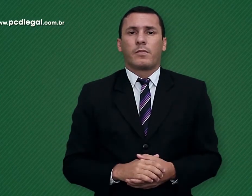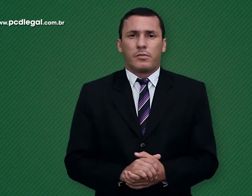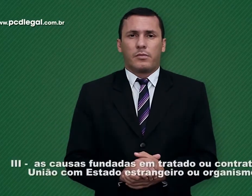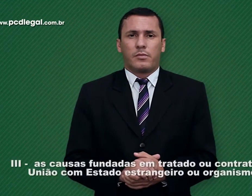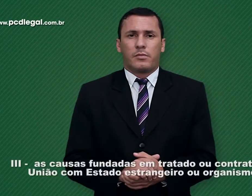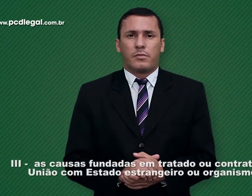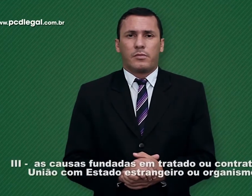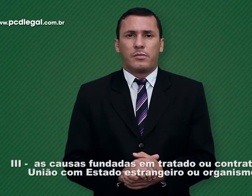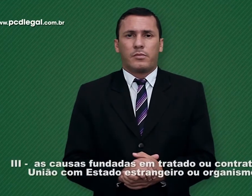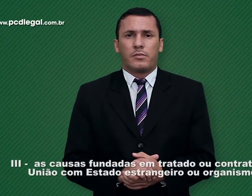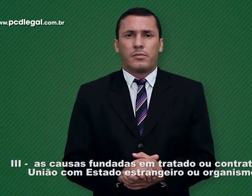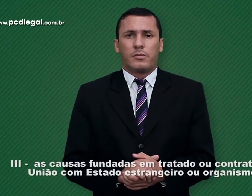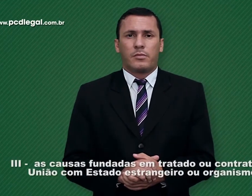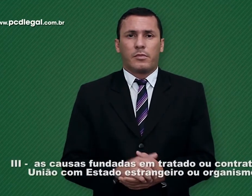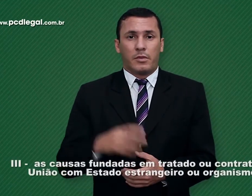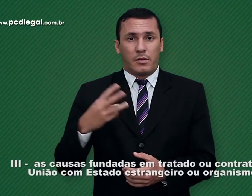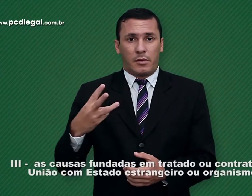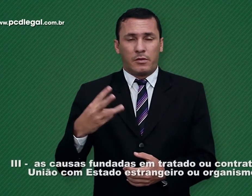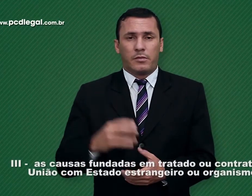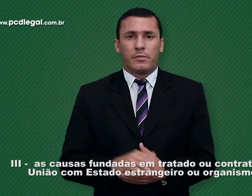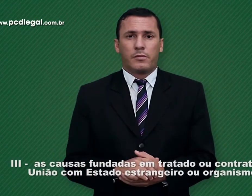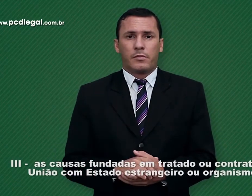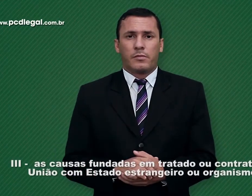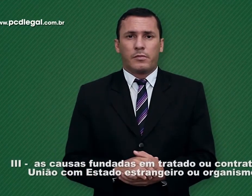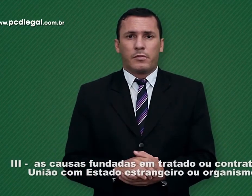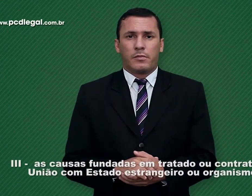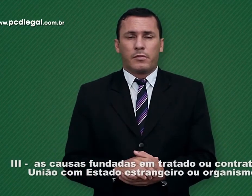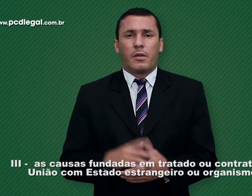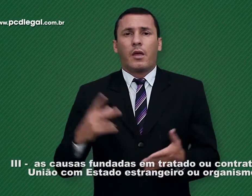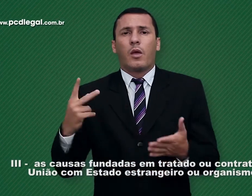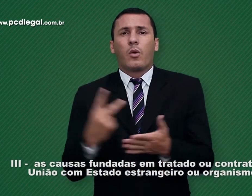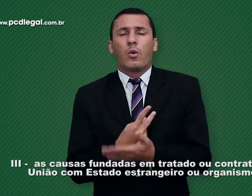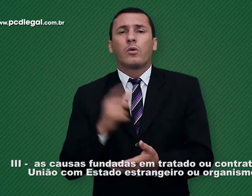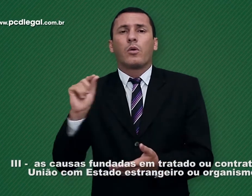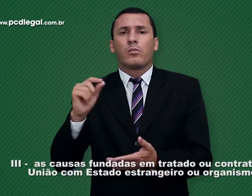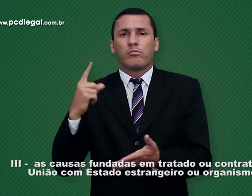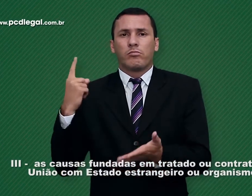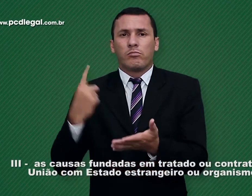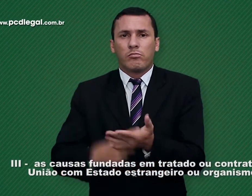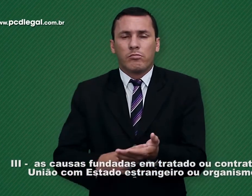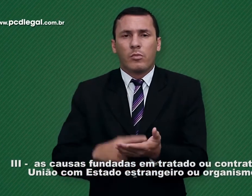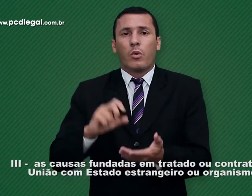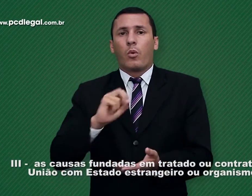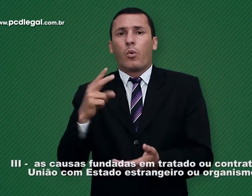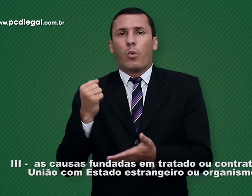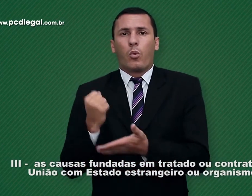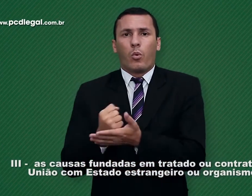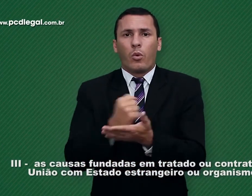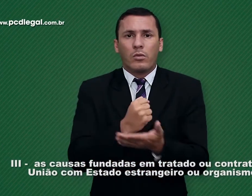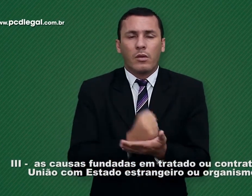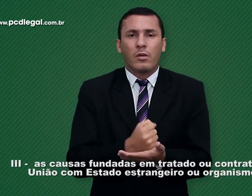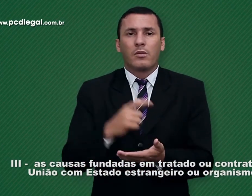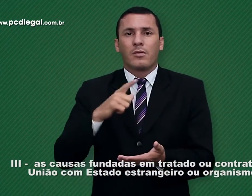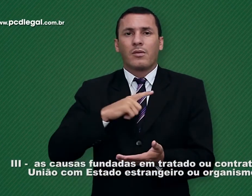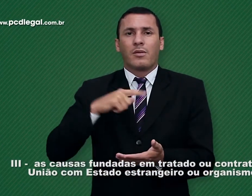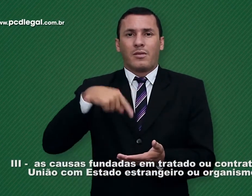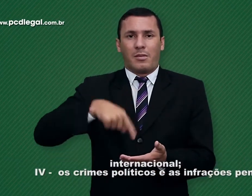3. As causas fundadas em tratado ou contrato da União com Estado estrangeiro ou organismo